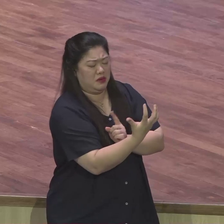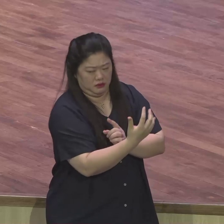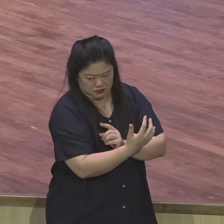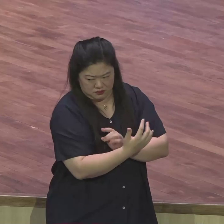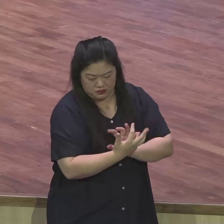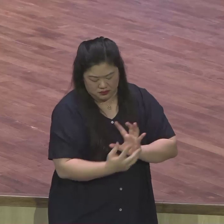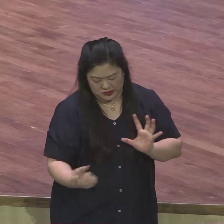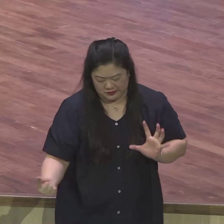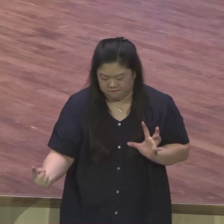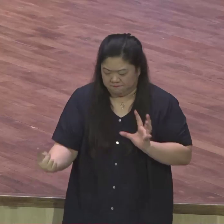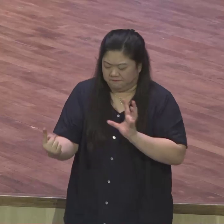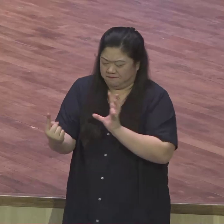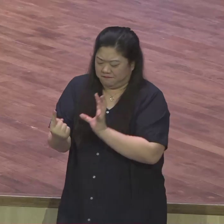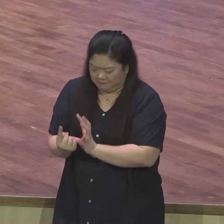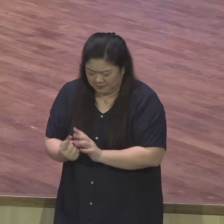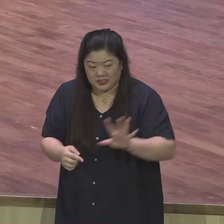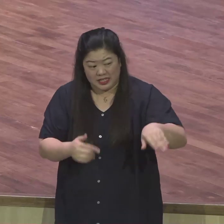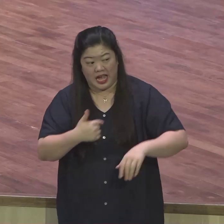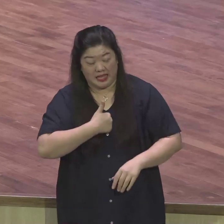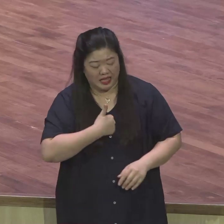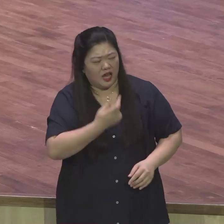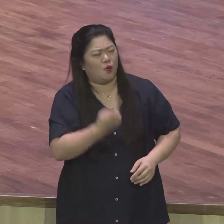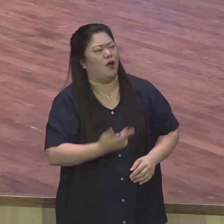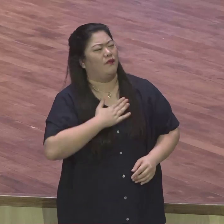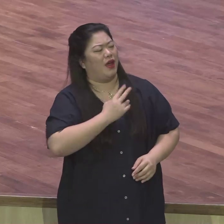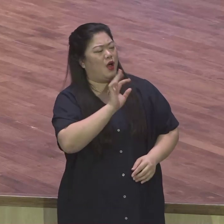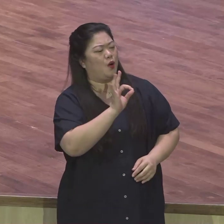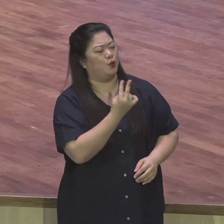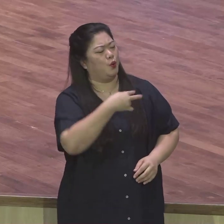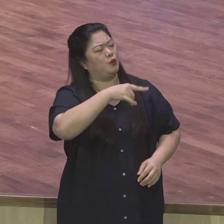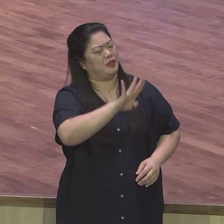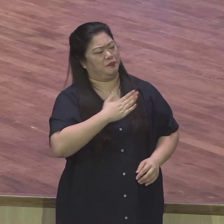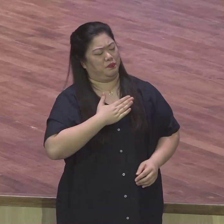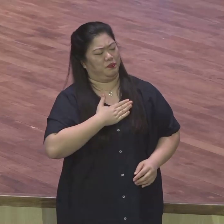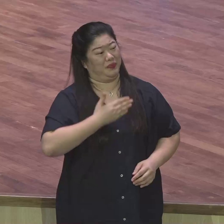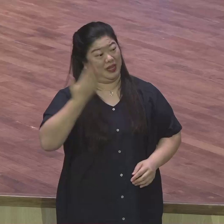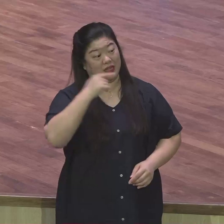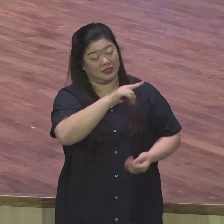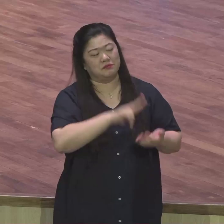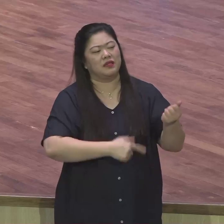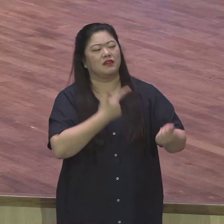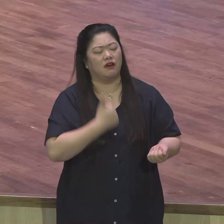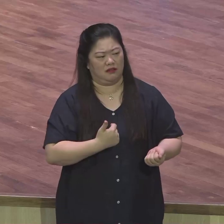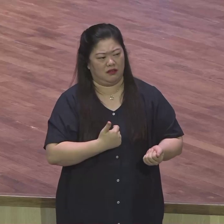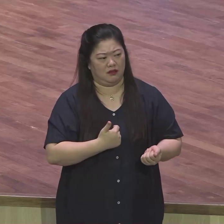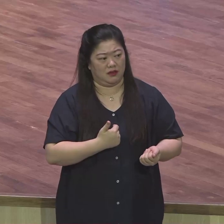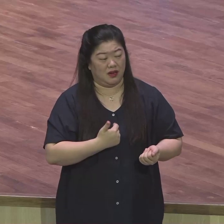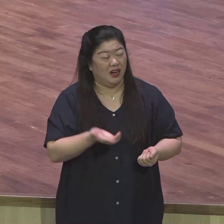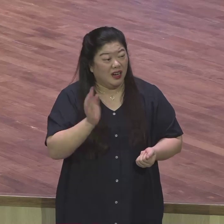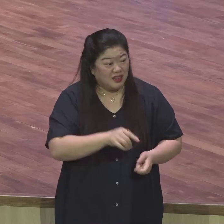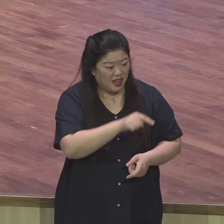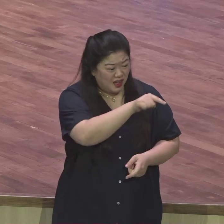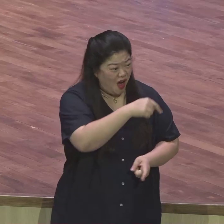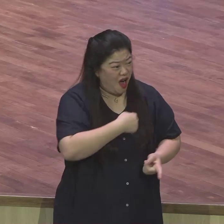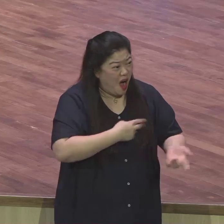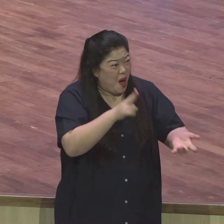나는 당신들의 아우 요셉이니 당신들이 애국의 판자라 당신들이 나를 이곳에 팔았다고 해서 근심하지 마소서